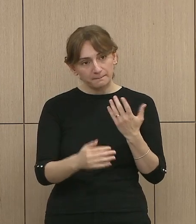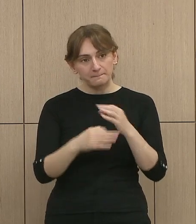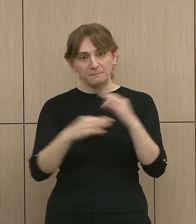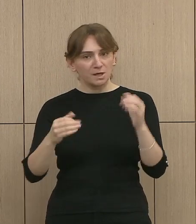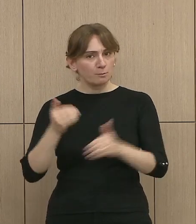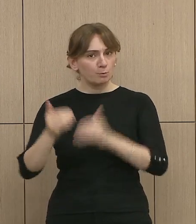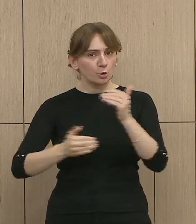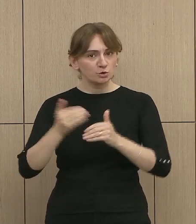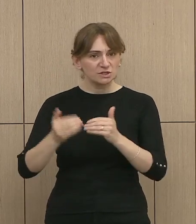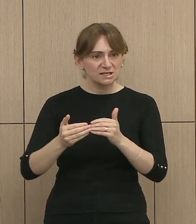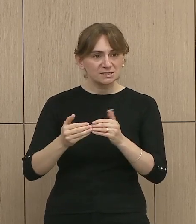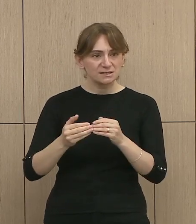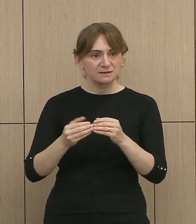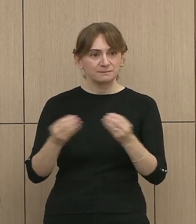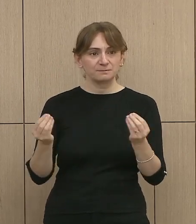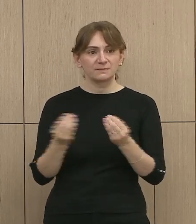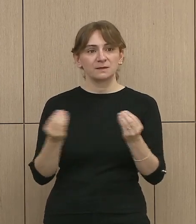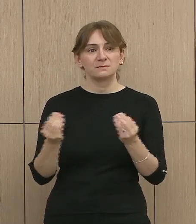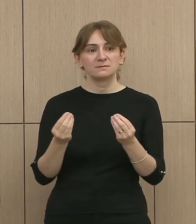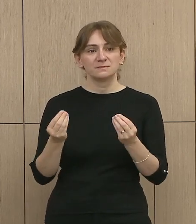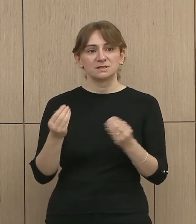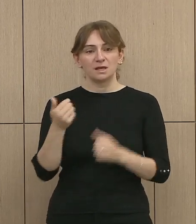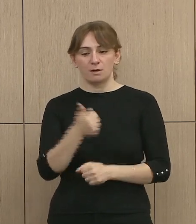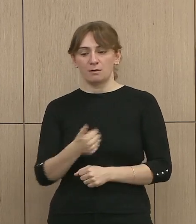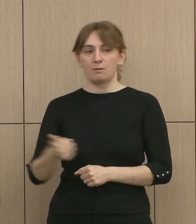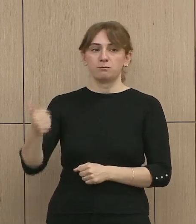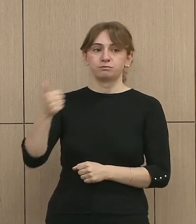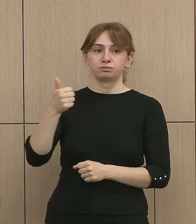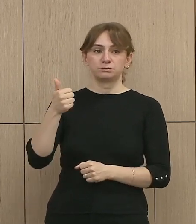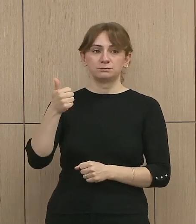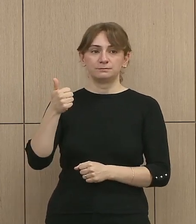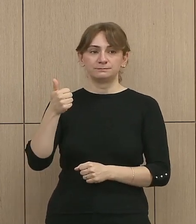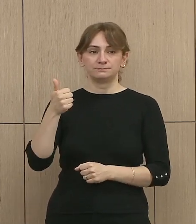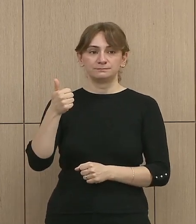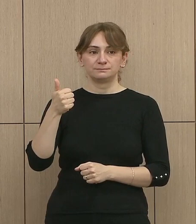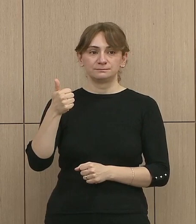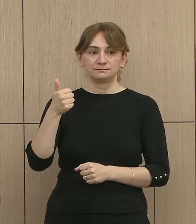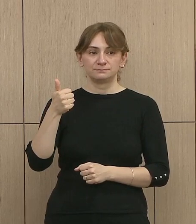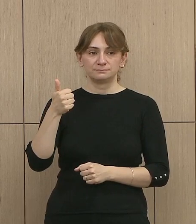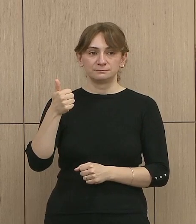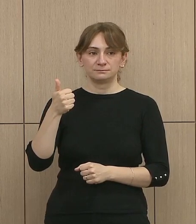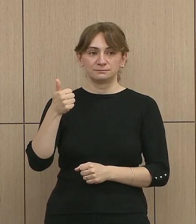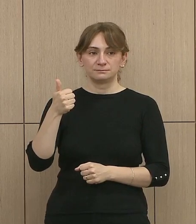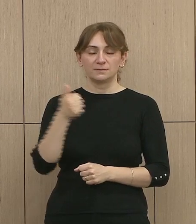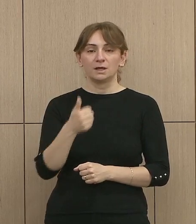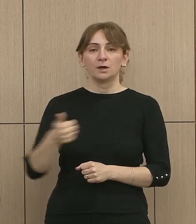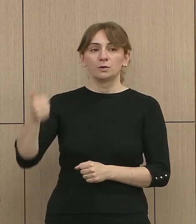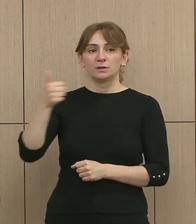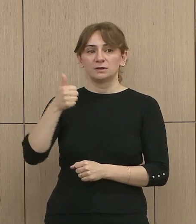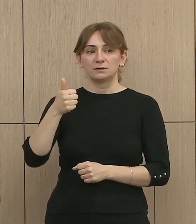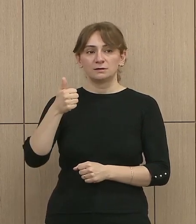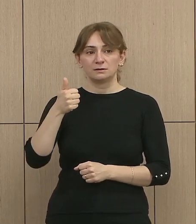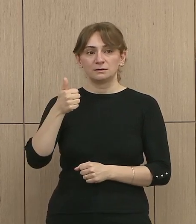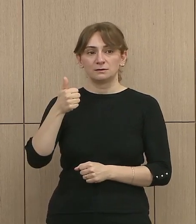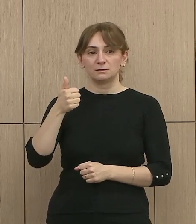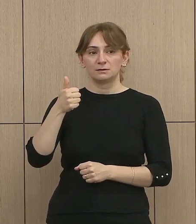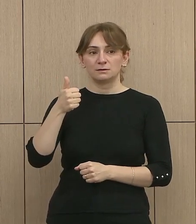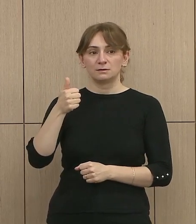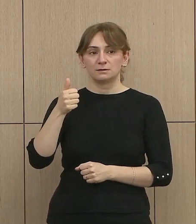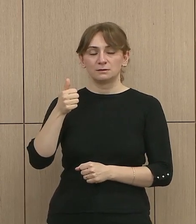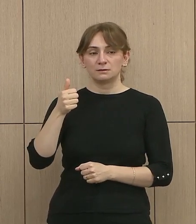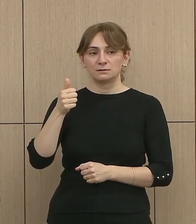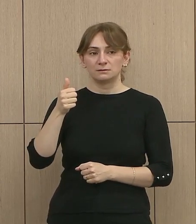se sa po kemi dhe një deklarat krehu të demokratiket të rrithë me limit,